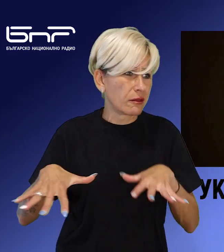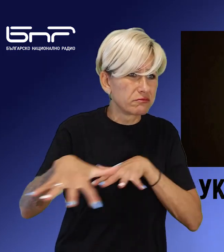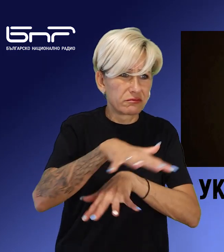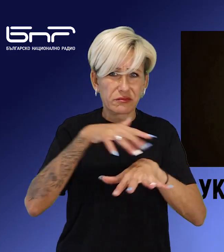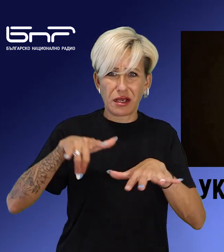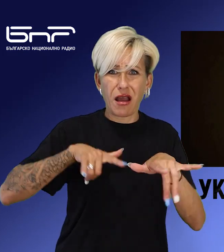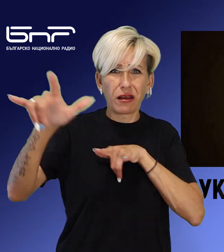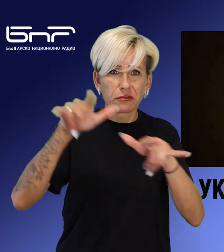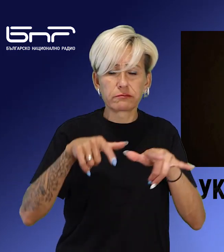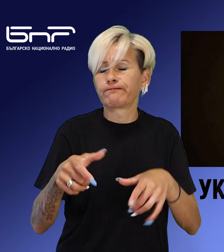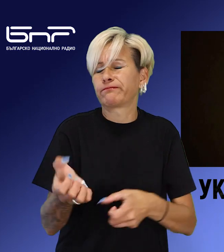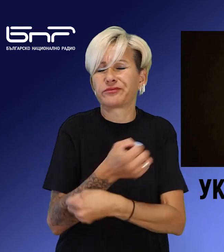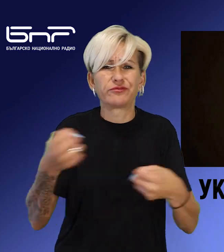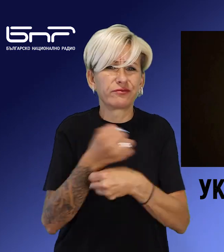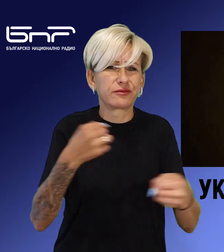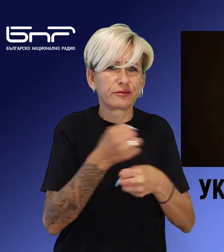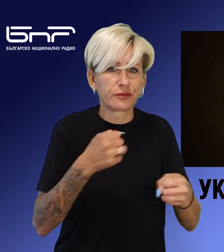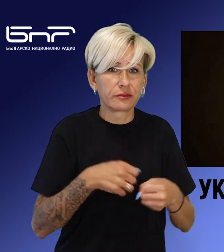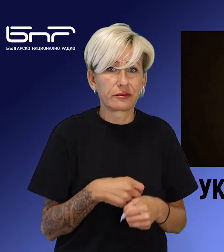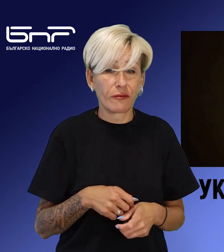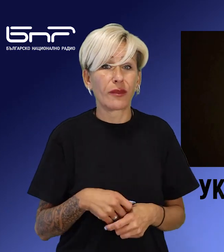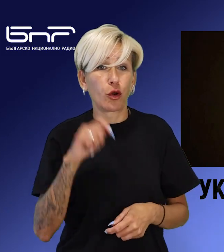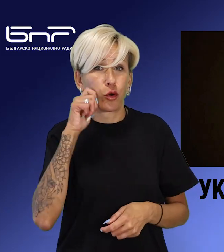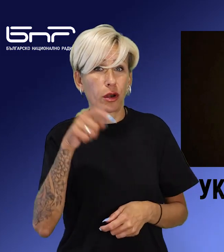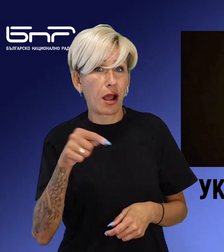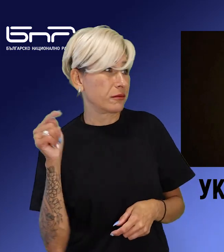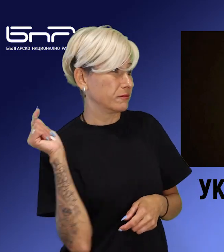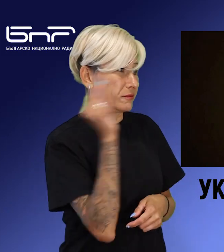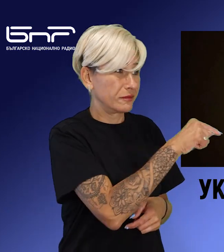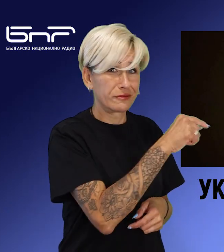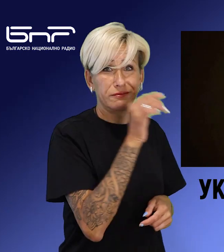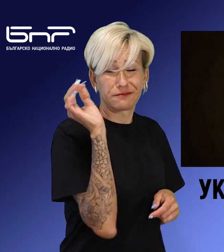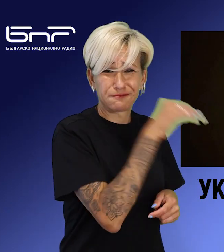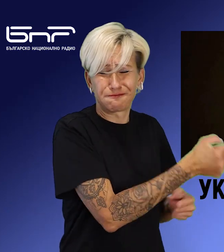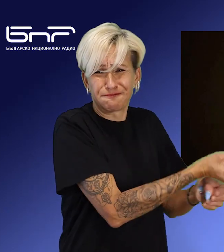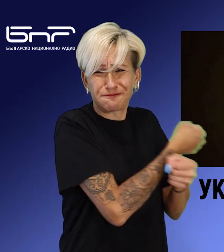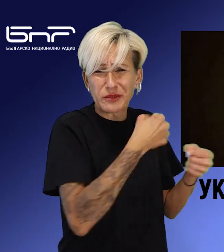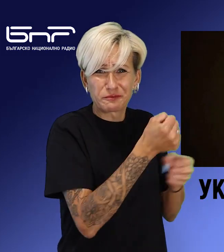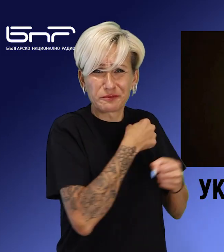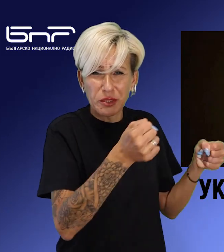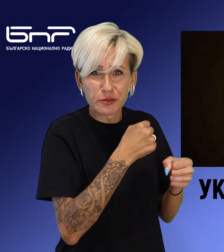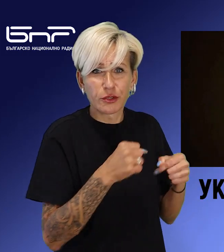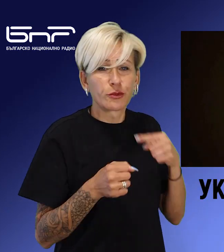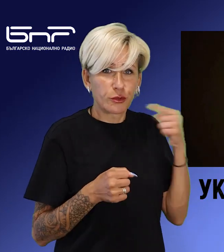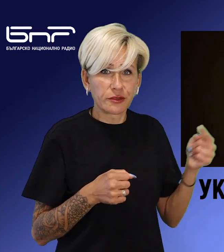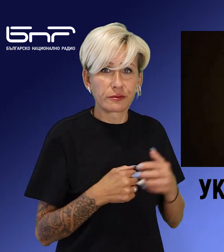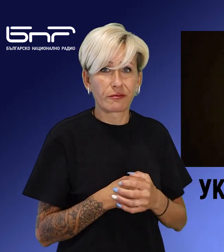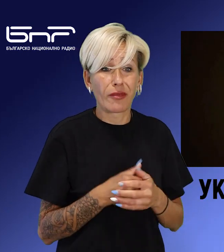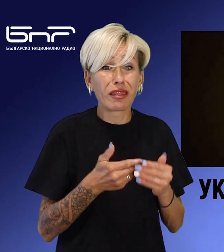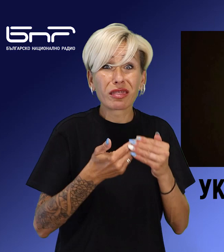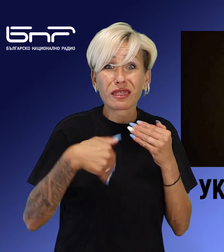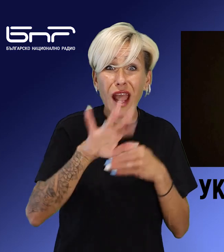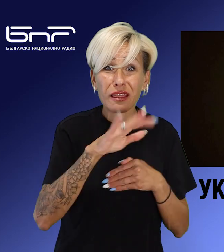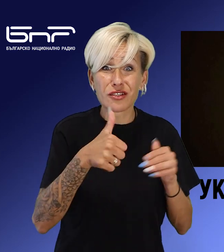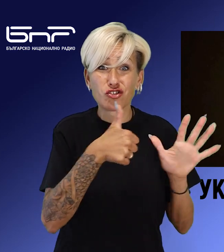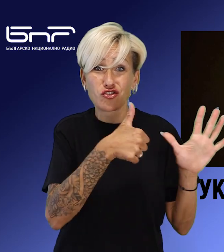били повредени при украинска атака с дронове по летището на руския град Псков, който се намира на над 600 км от Украина.